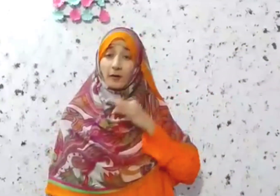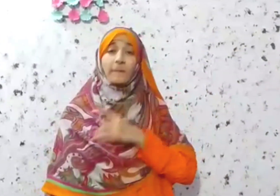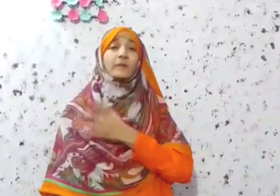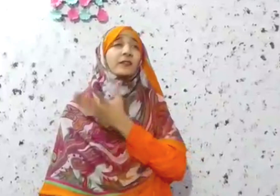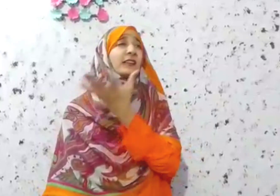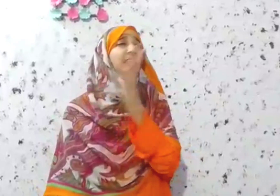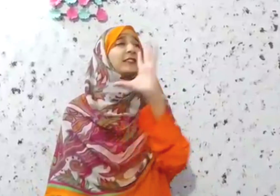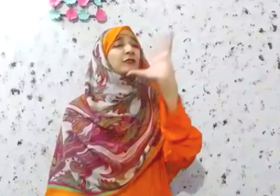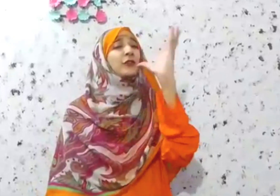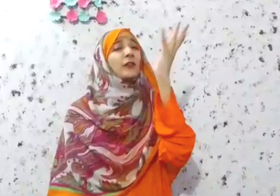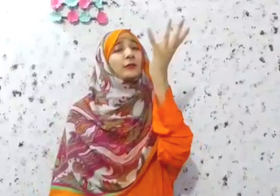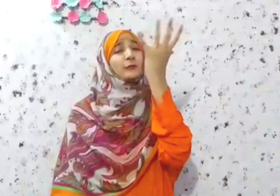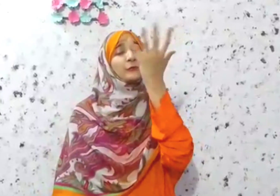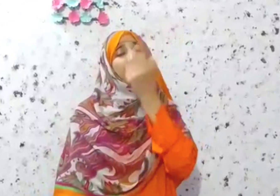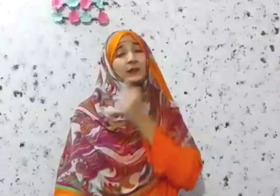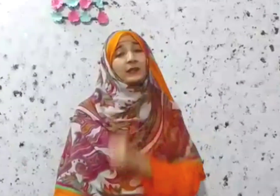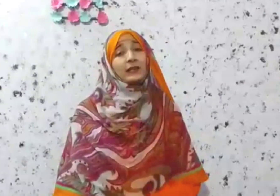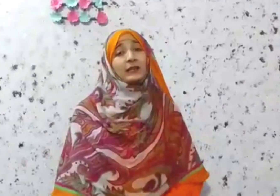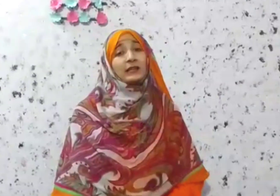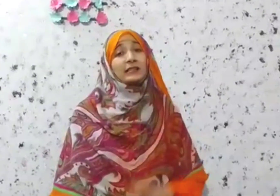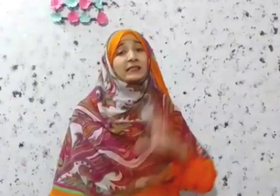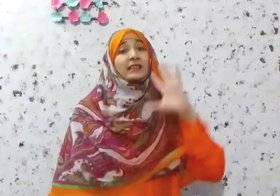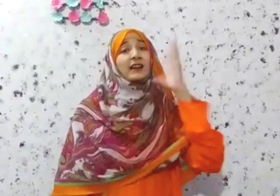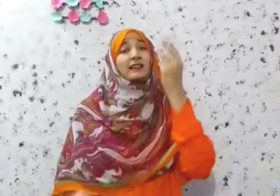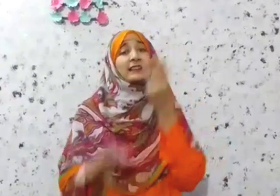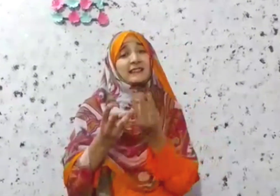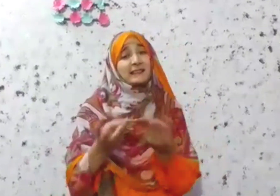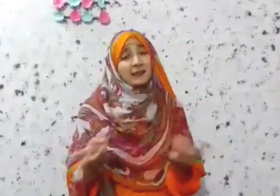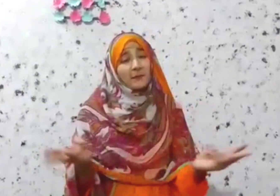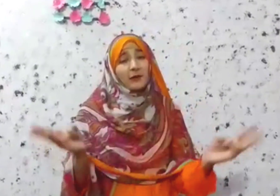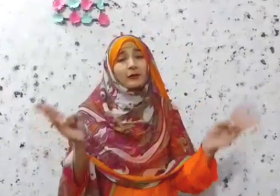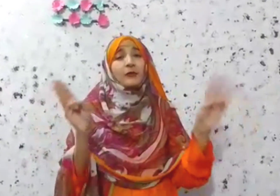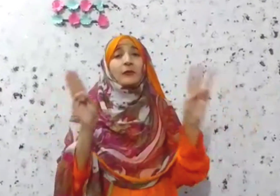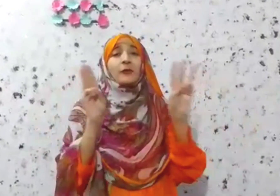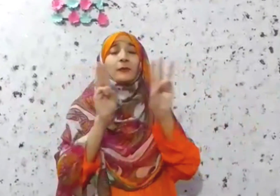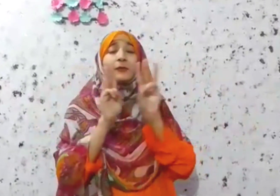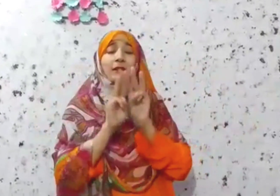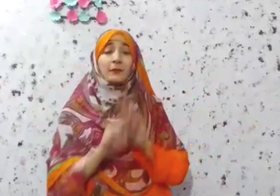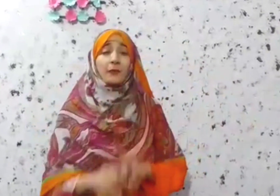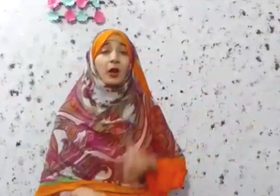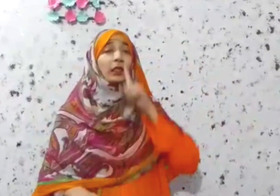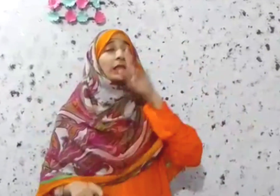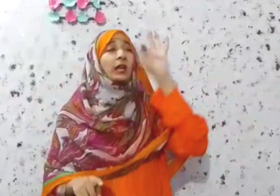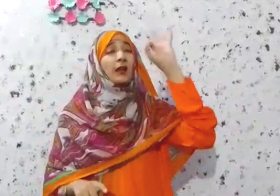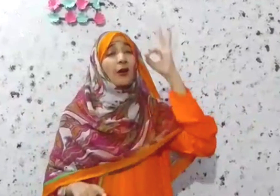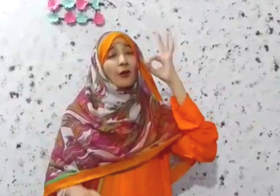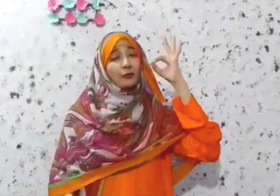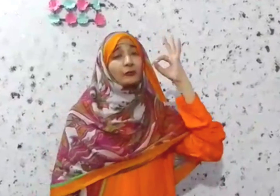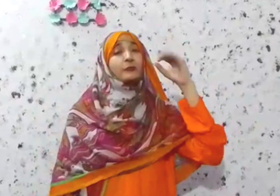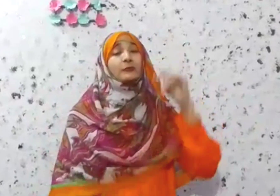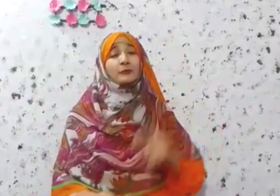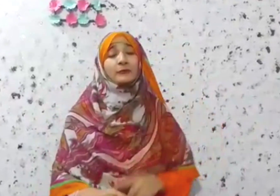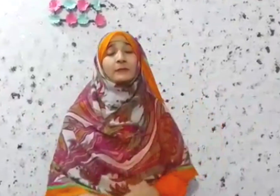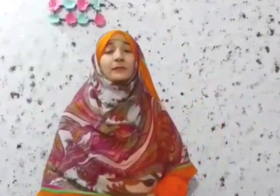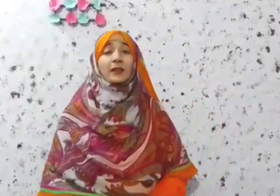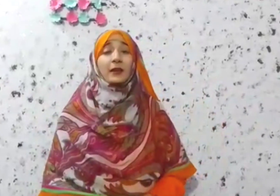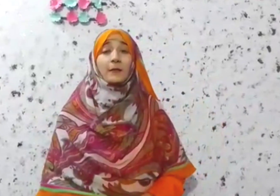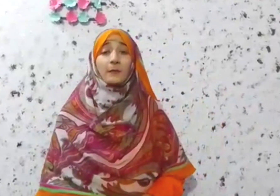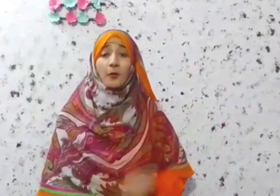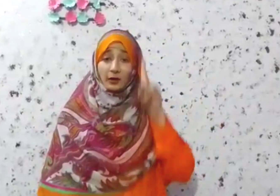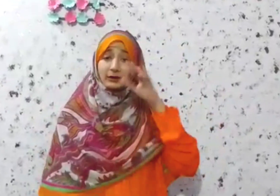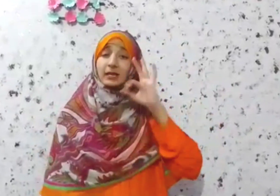मौला